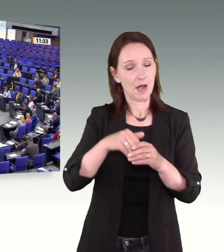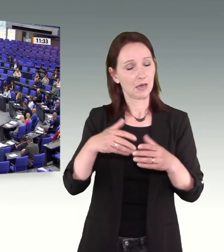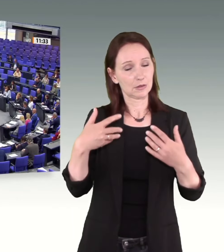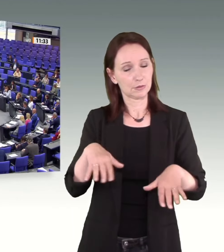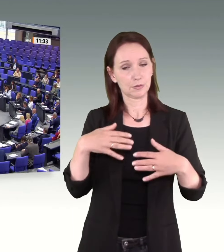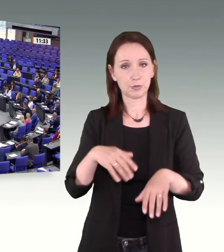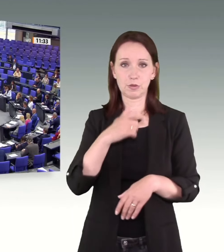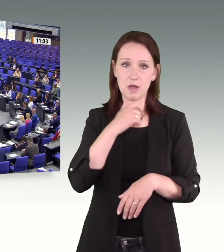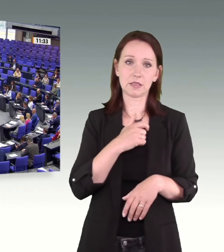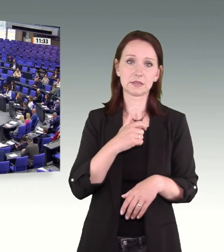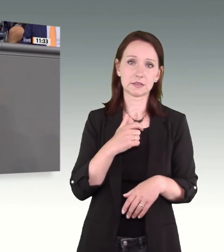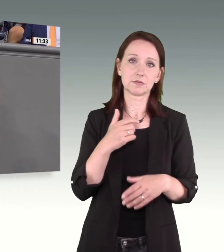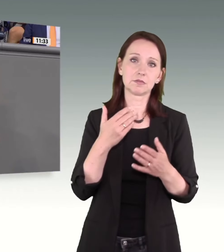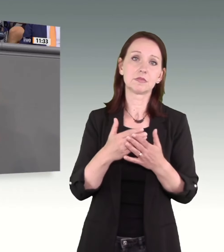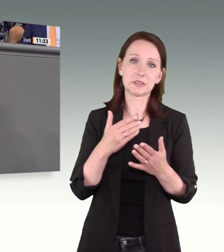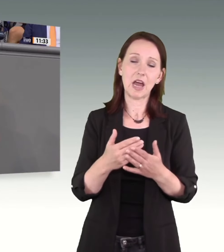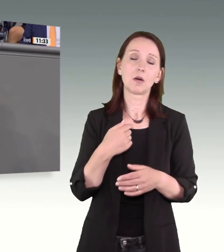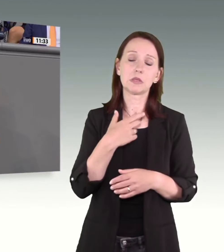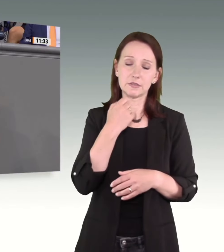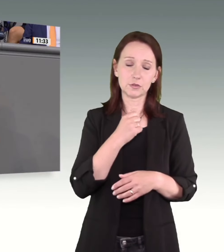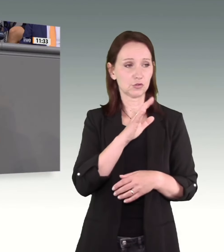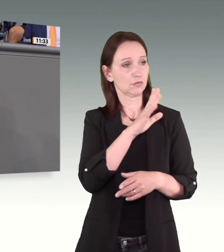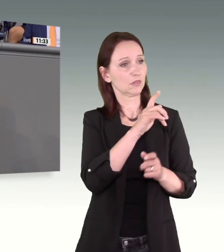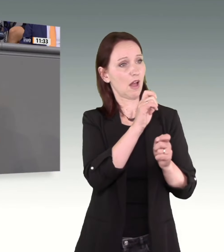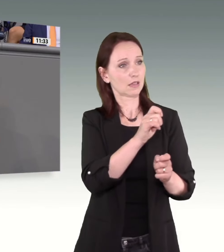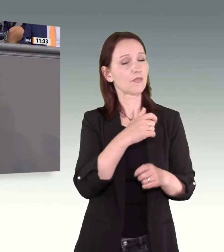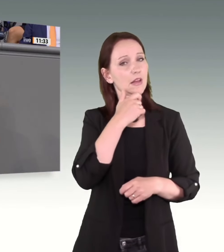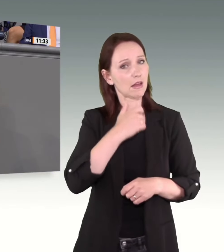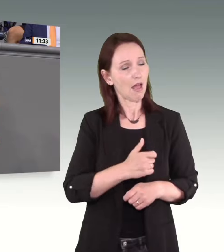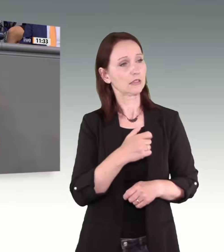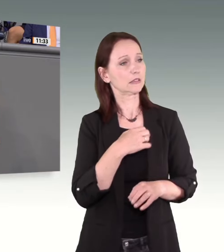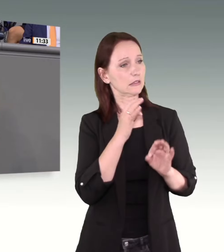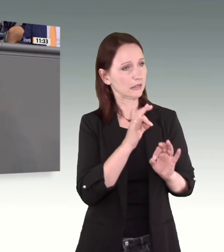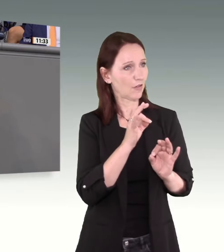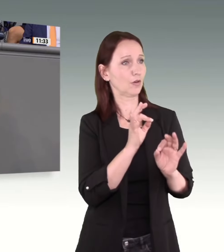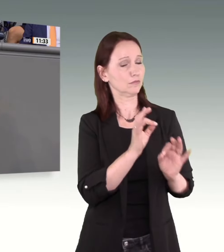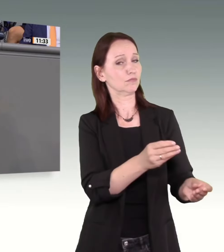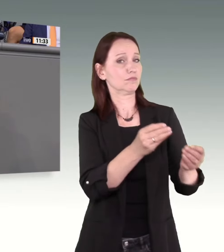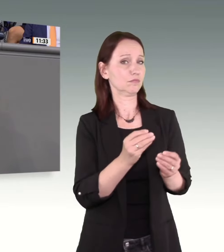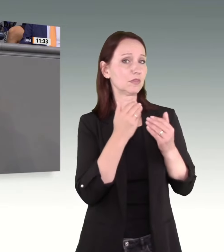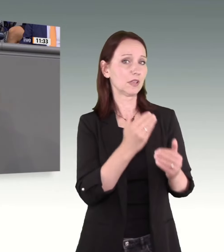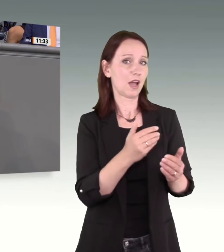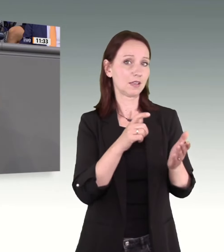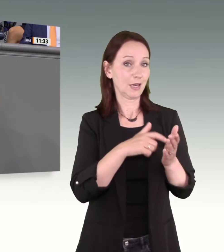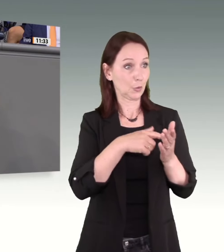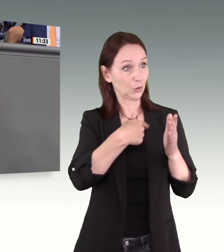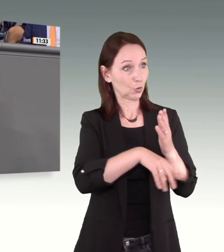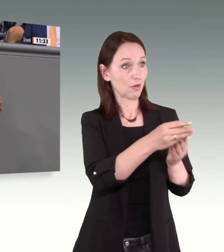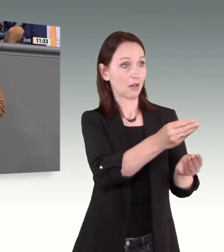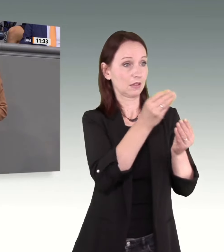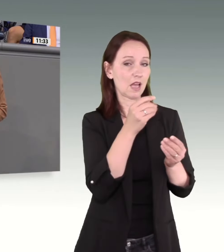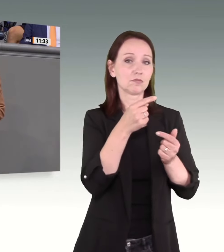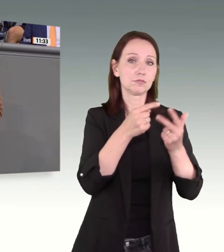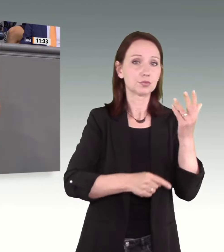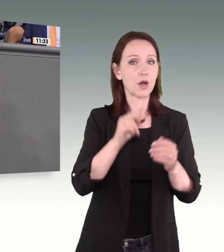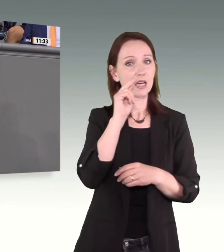Ernsthaftigkeit Ihren Antrag zu begrüßen, weil er uns die Möglichkeit gibt, über viele wichtige Aspekte zu diskutieren, insbesondere der